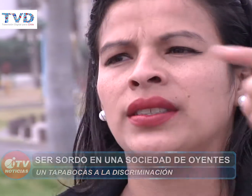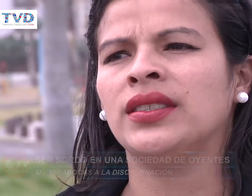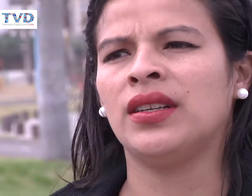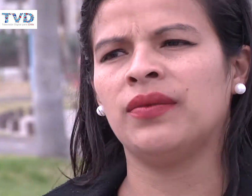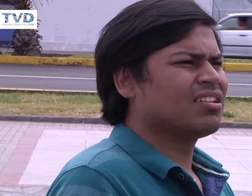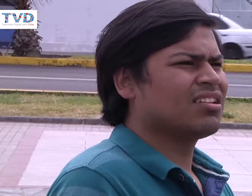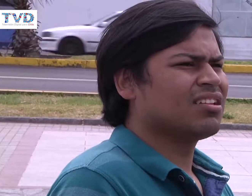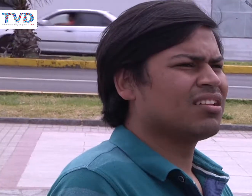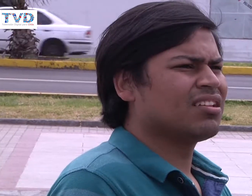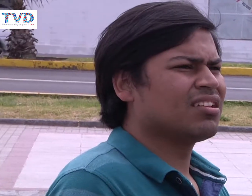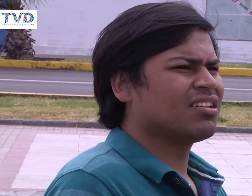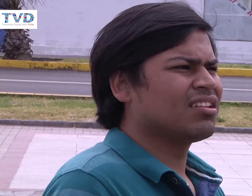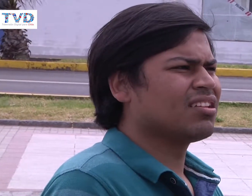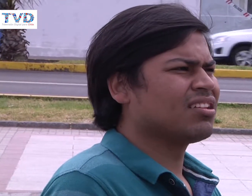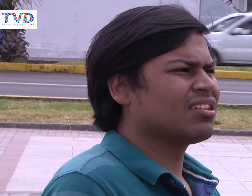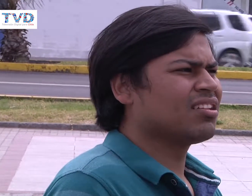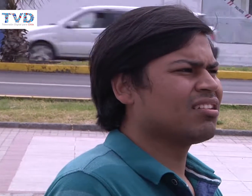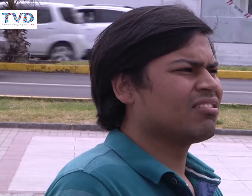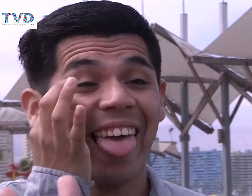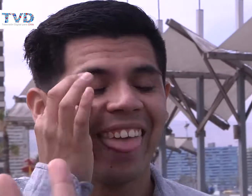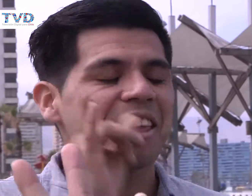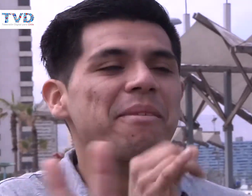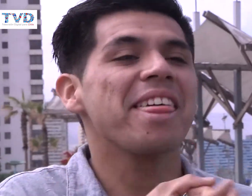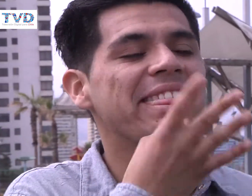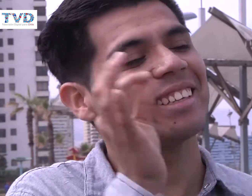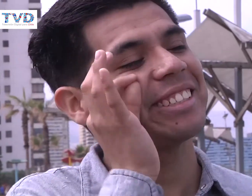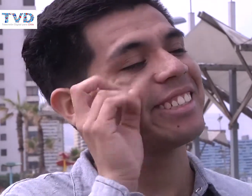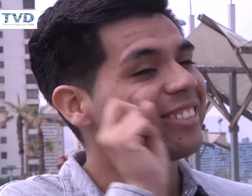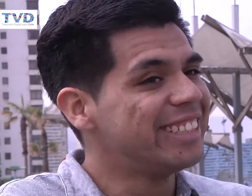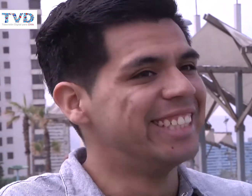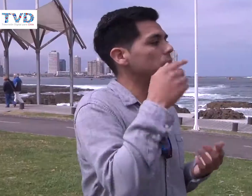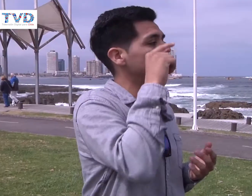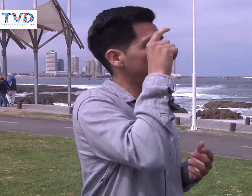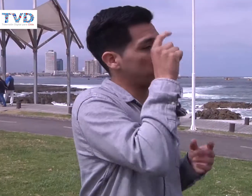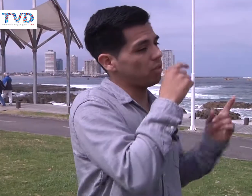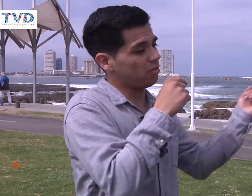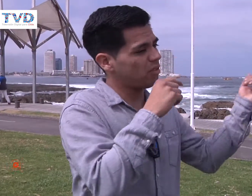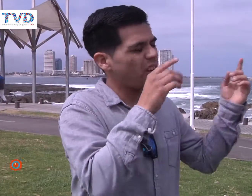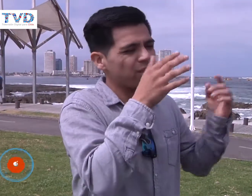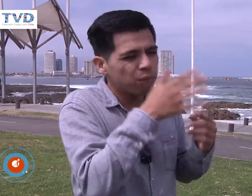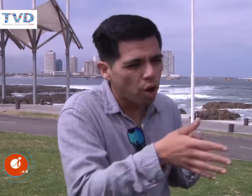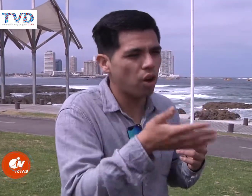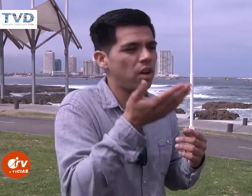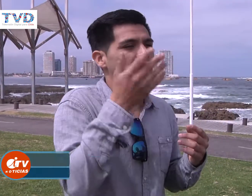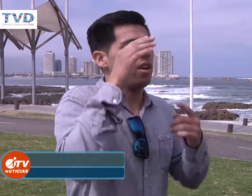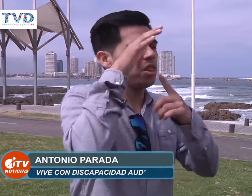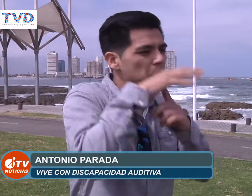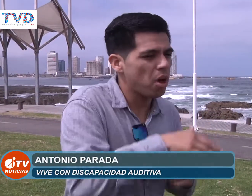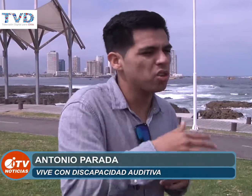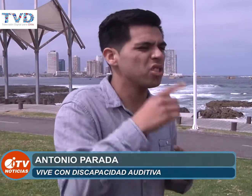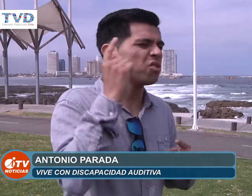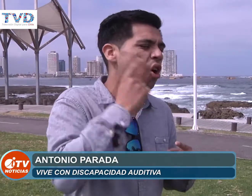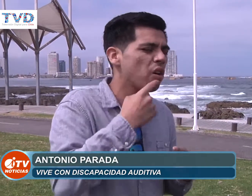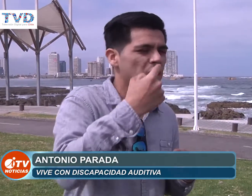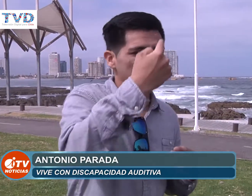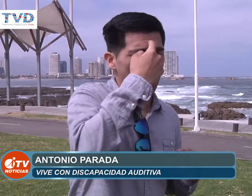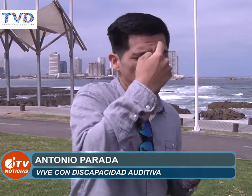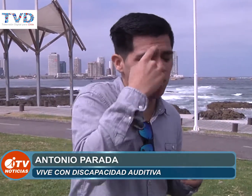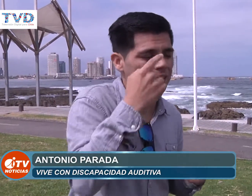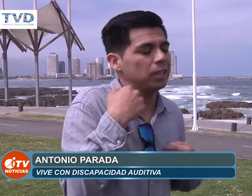quienes nos cuentan cómo es su realidad. Cuando yo era más chico, se burlaban, me discriminaban, me